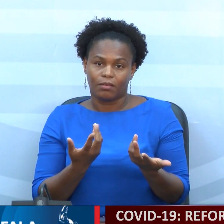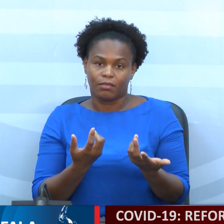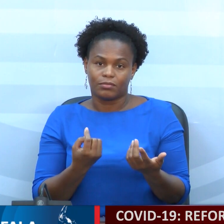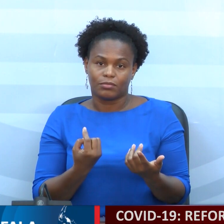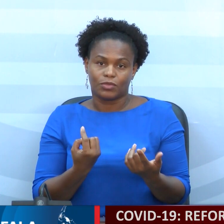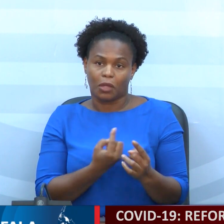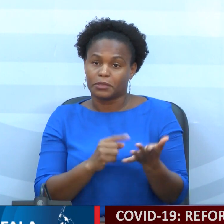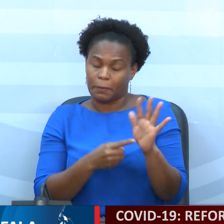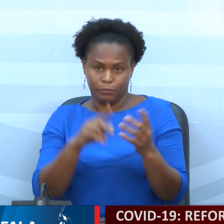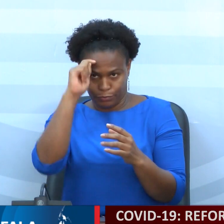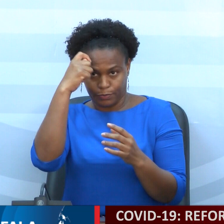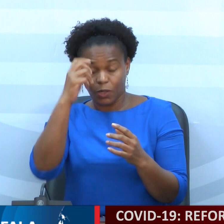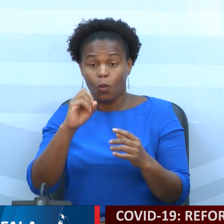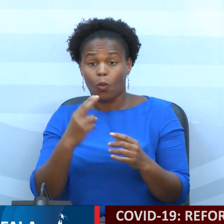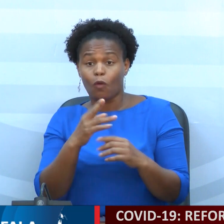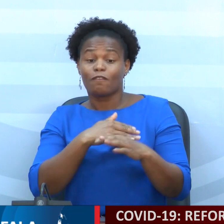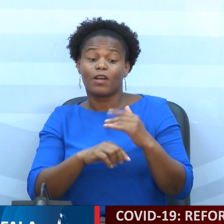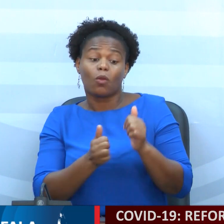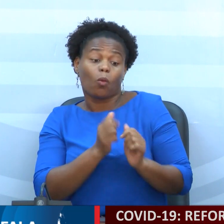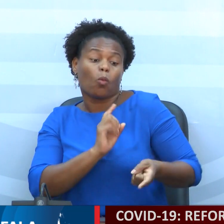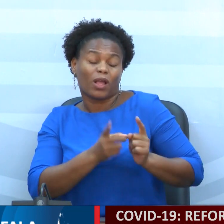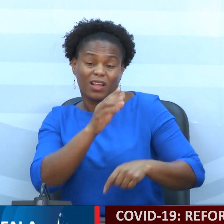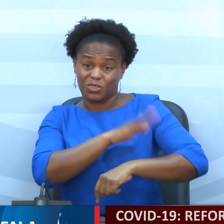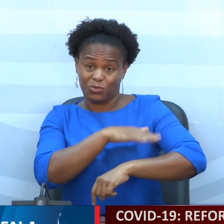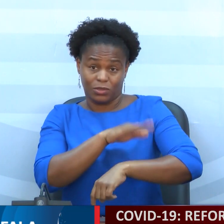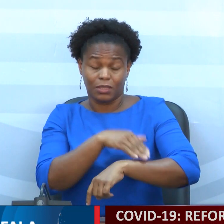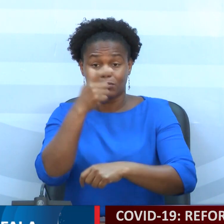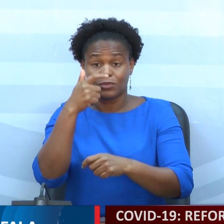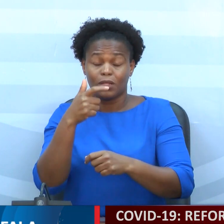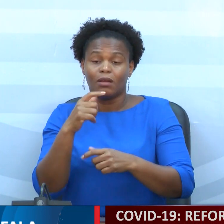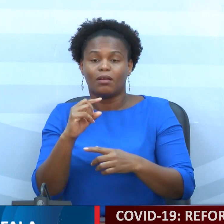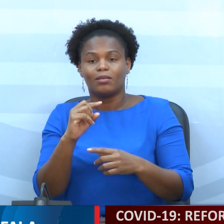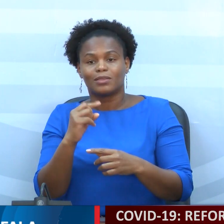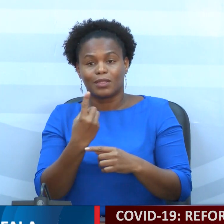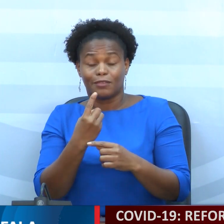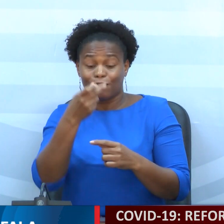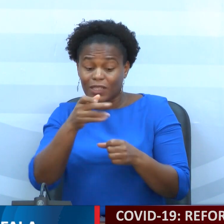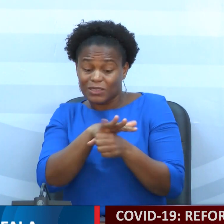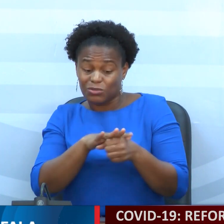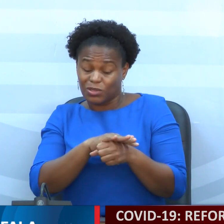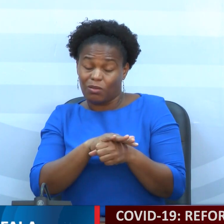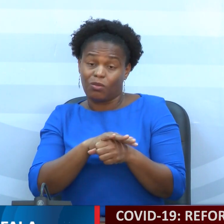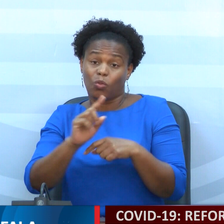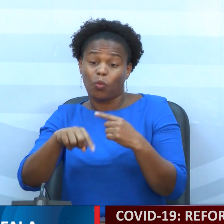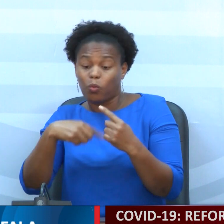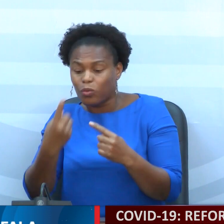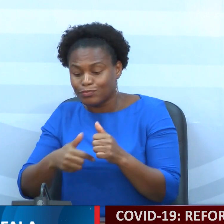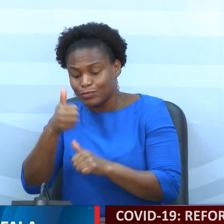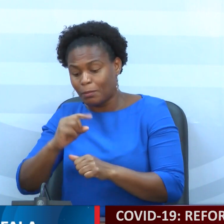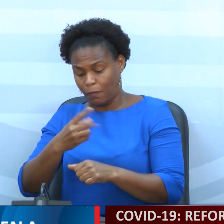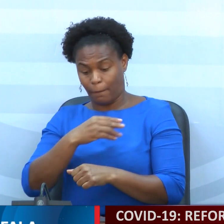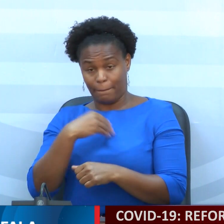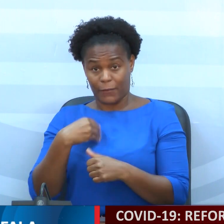as autoridades se ponham numa situação tão difícil para o bem da própria pessoa obriga a que se faça